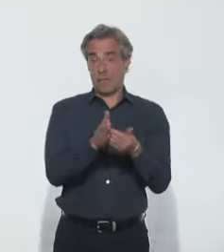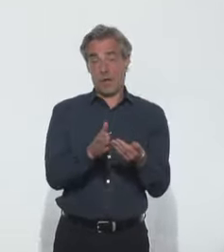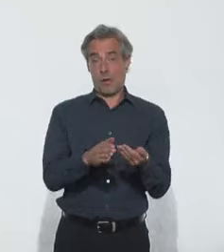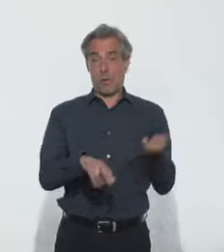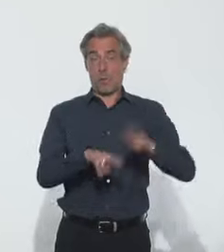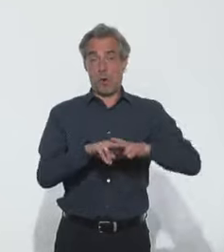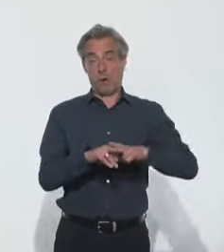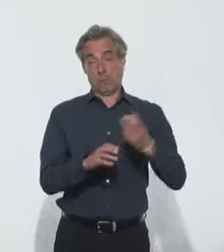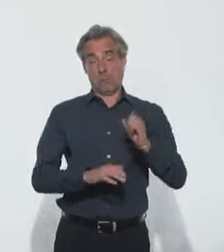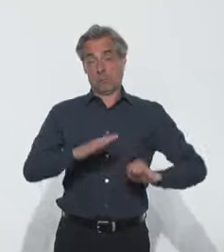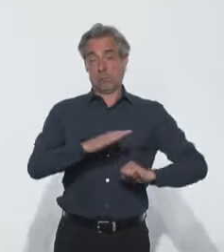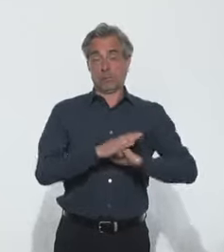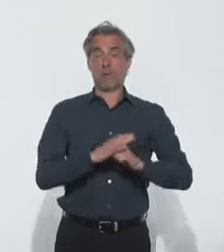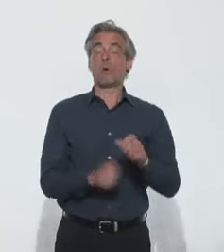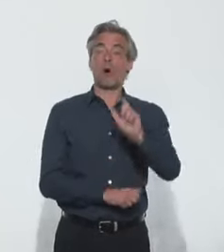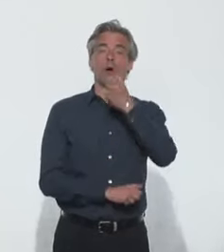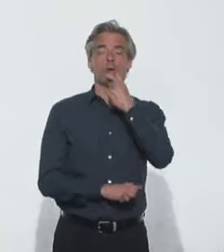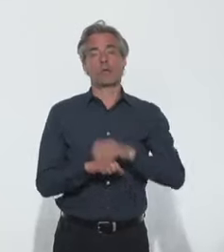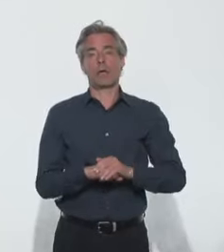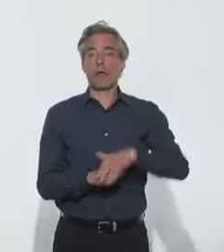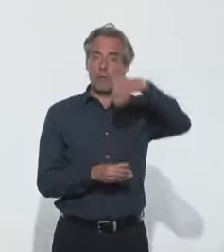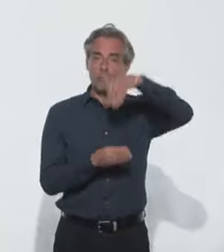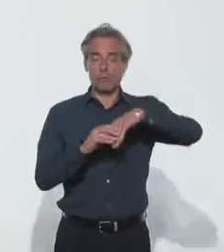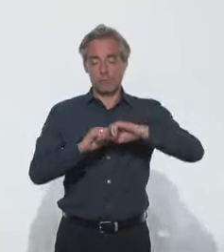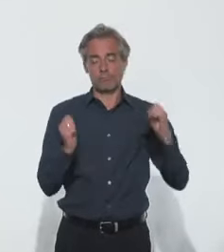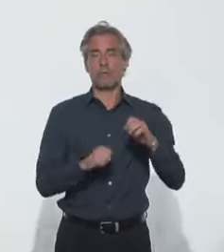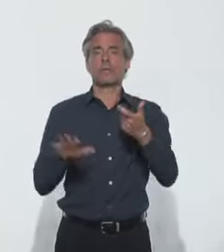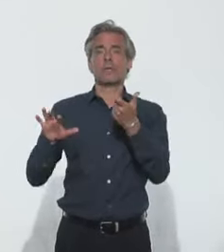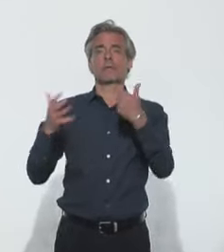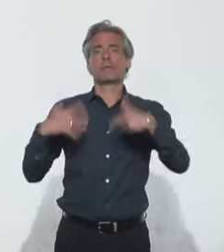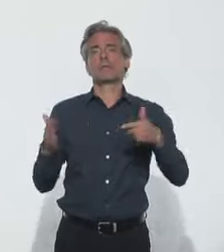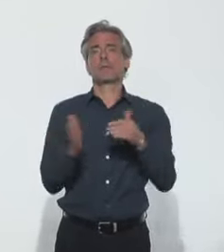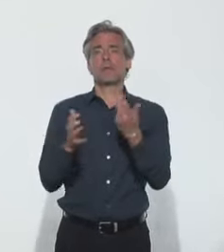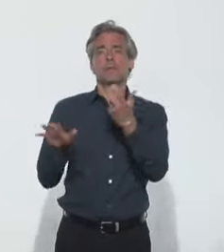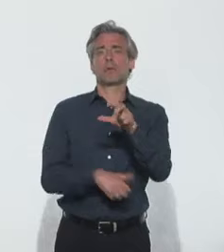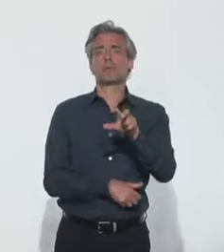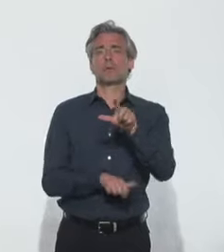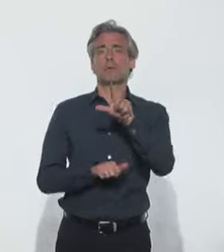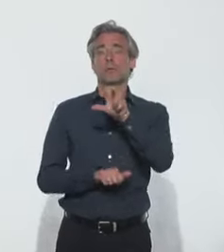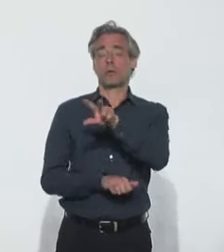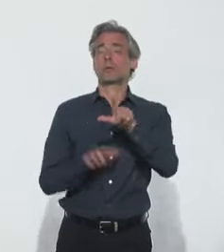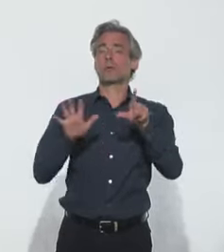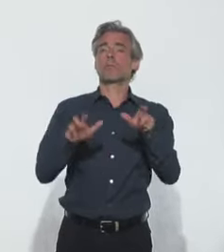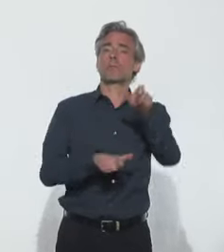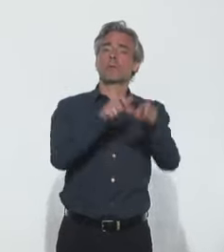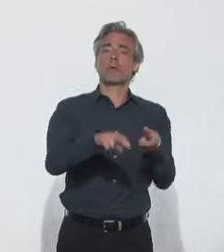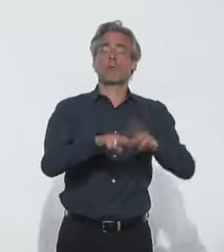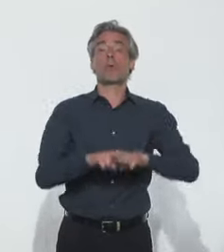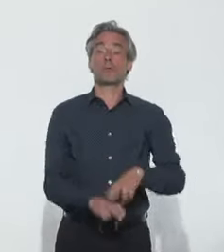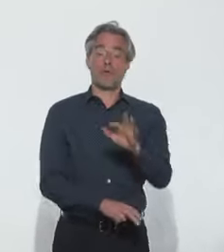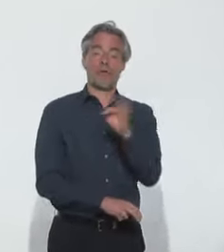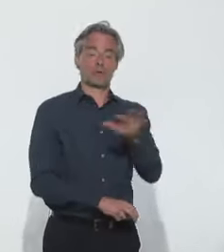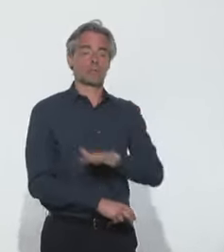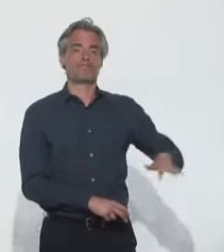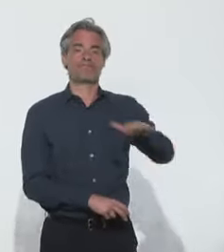plus touchés. Le Royaume-Uni recense ce soir 17 337 décès. En